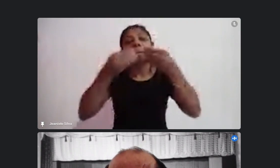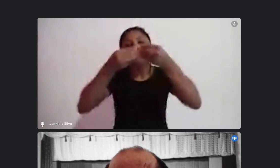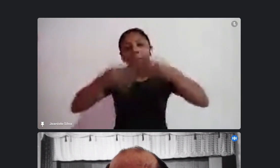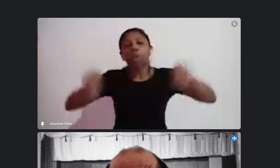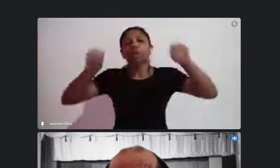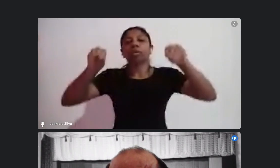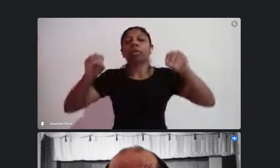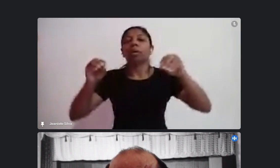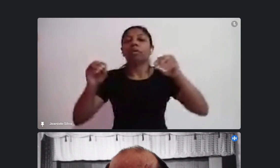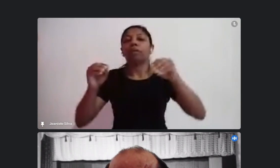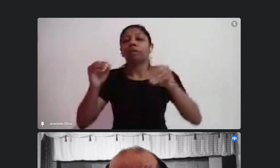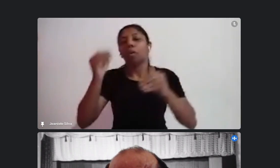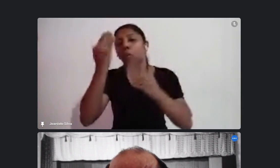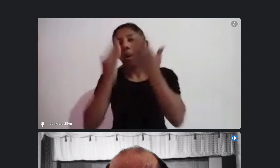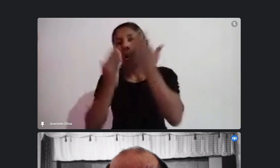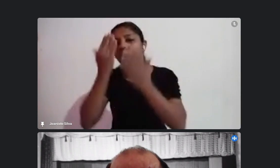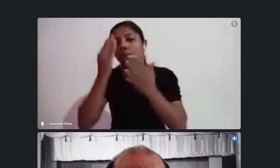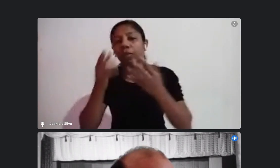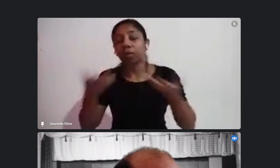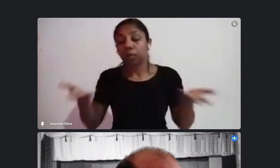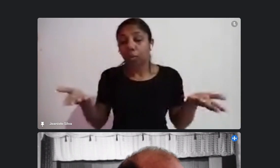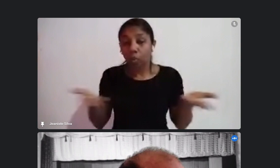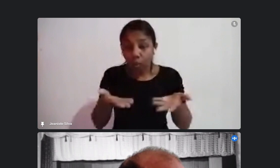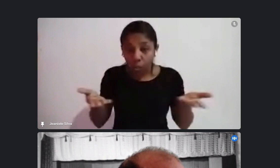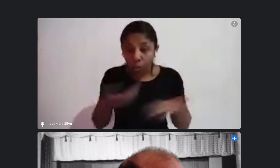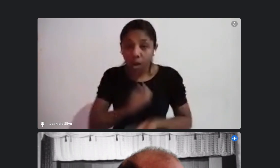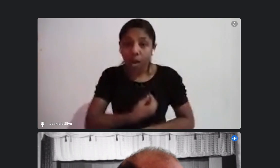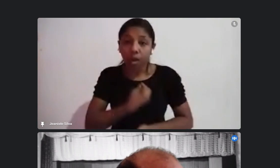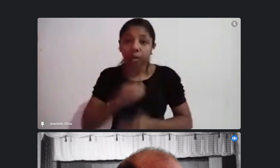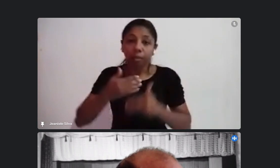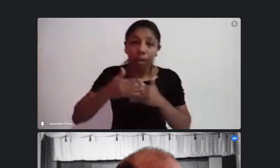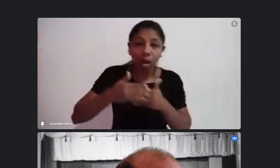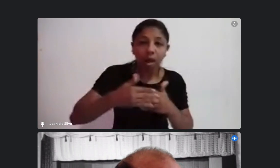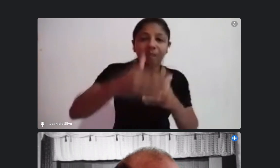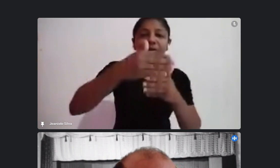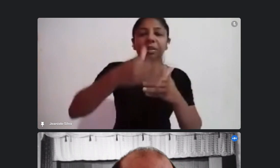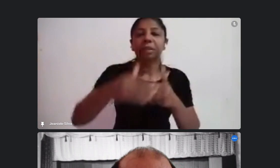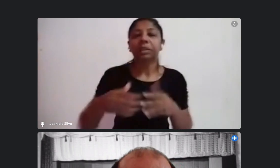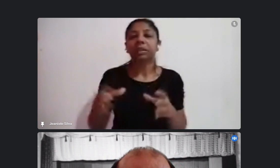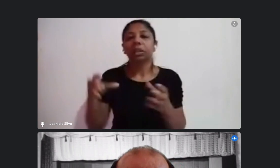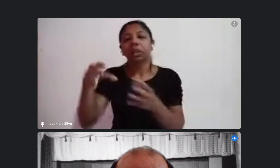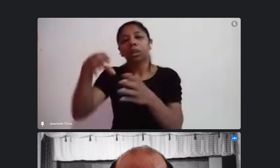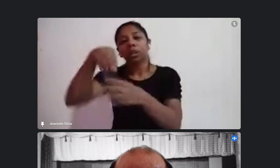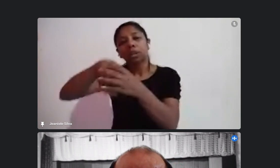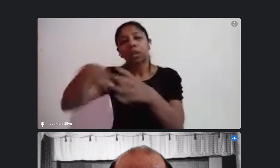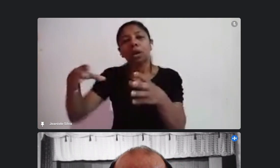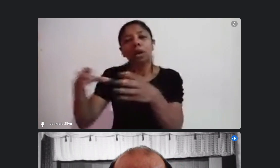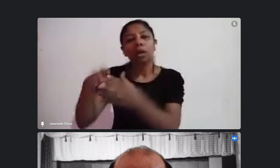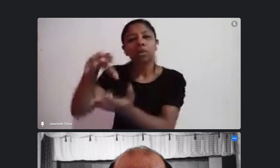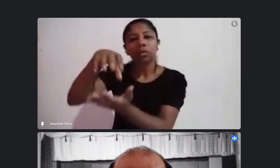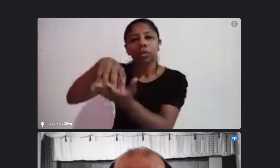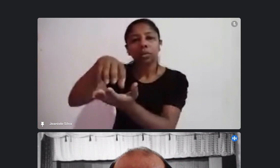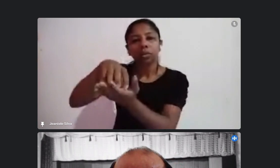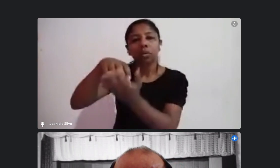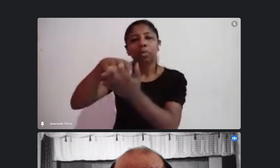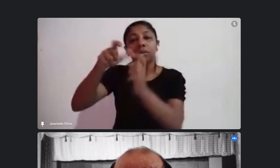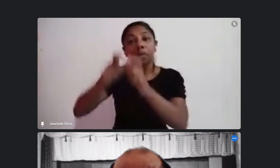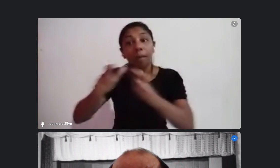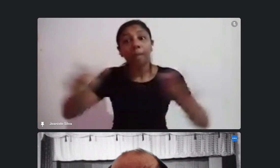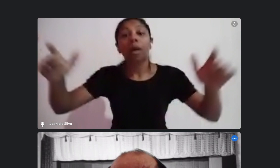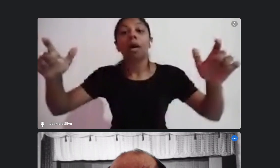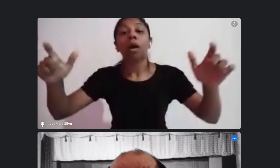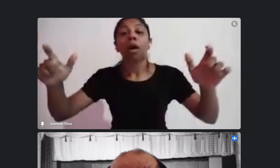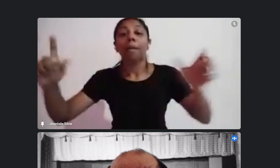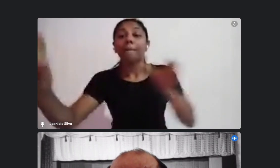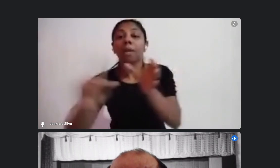Então, estamos aqui para avançar nessa Câmara Setorial, nós precisamos ampliar, como disse, incluir mais gente,